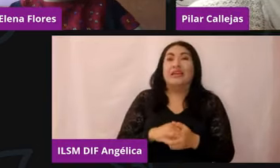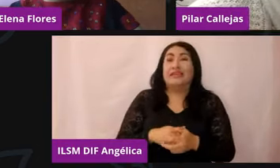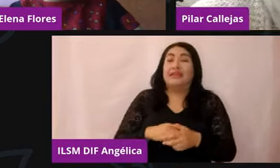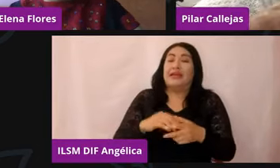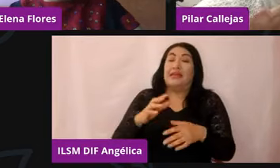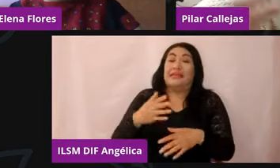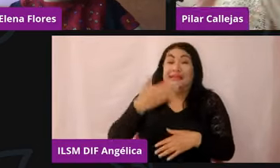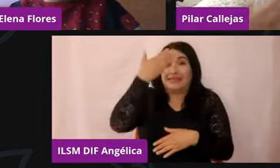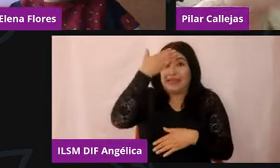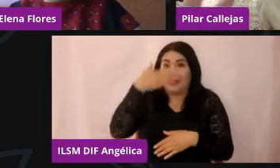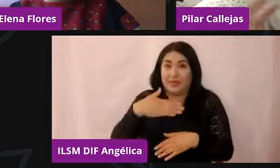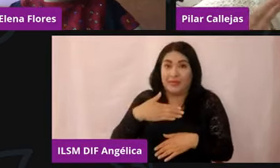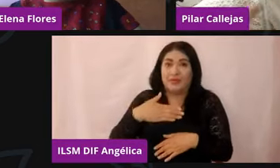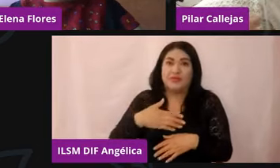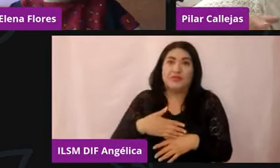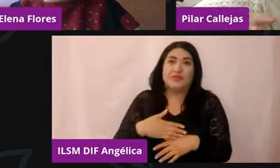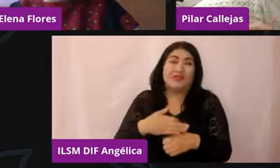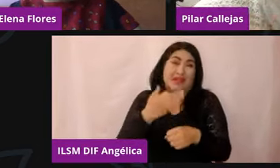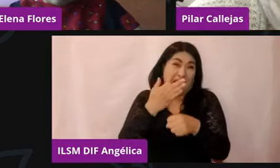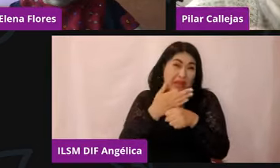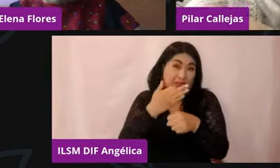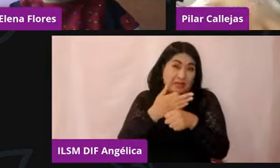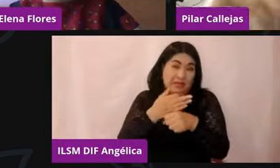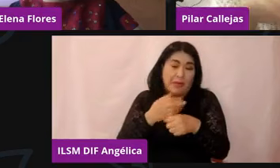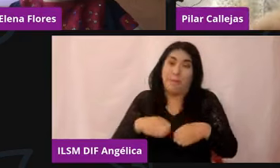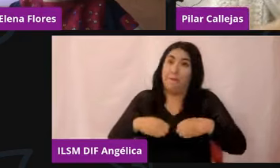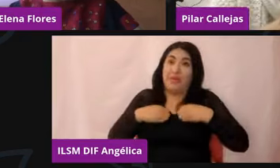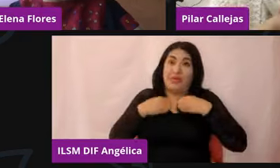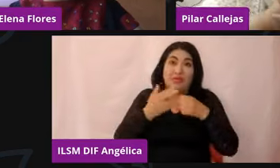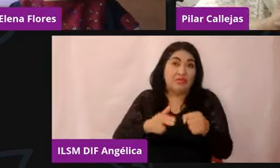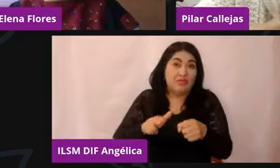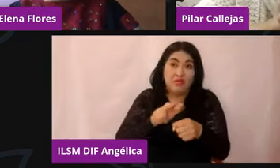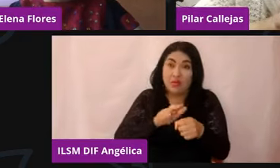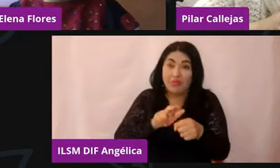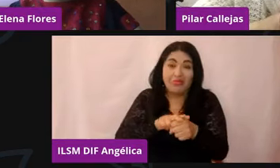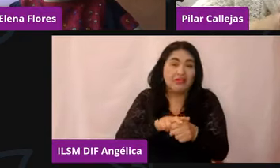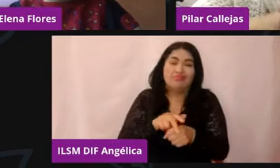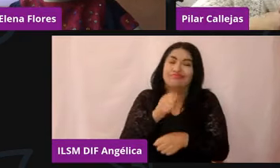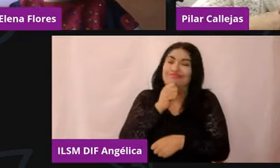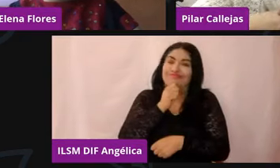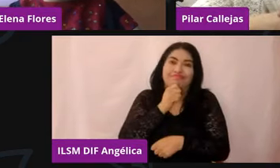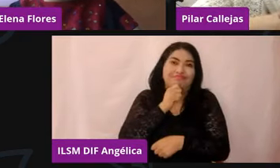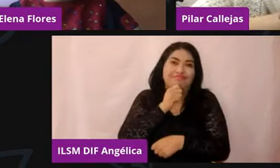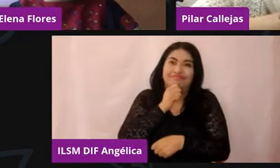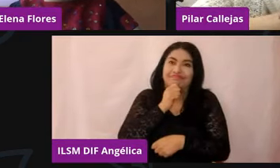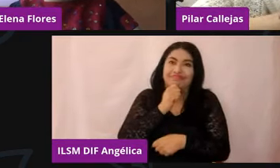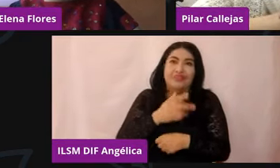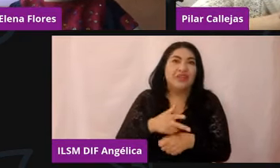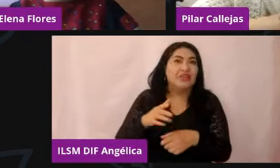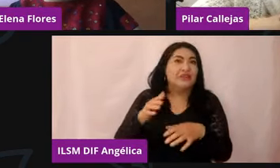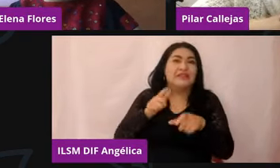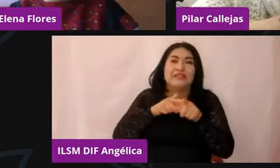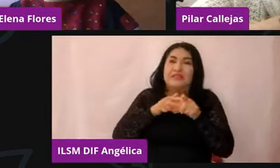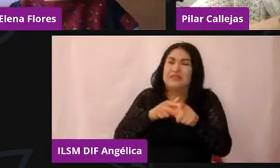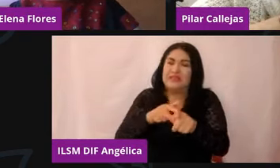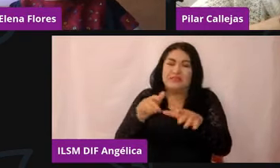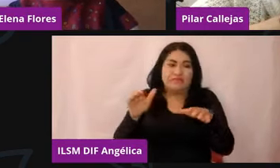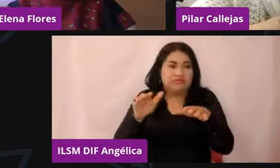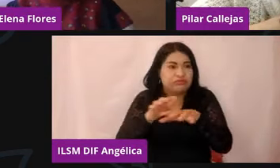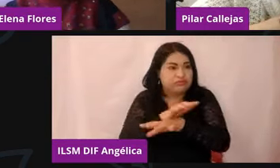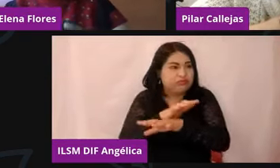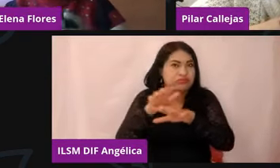todavía, o sea, no regresamos a la normalidad, sigue siendo ya un cambio social desde